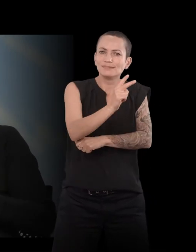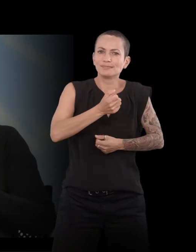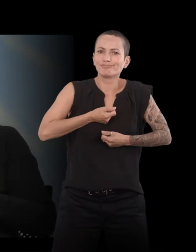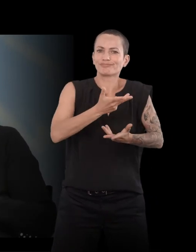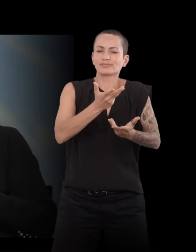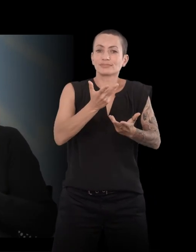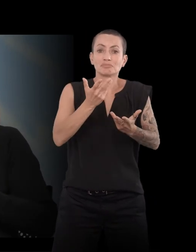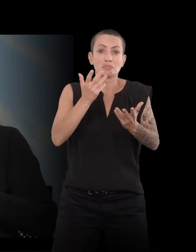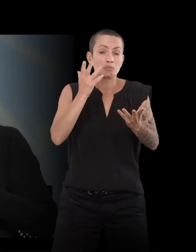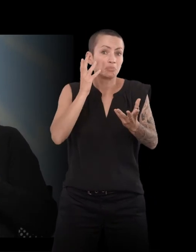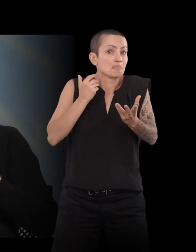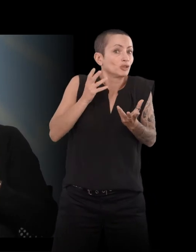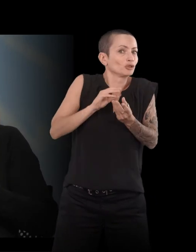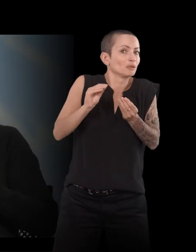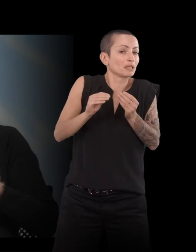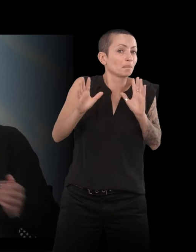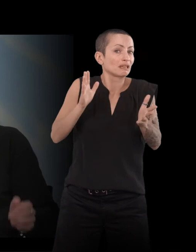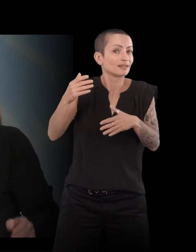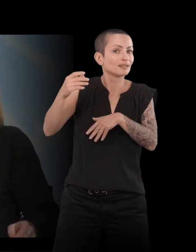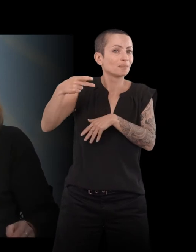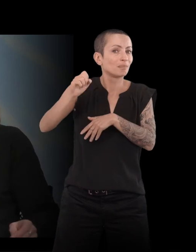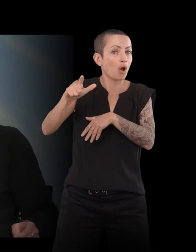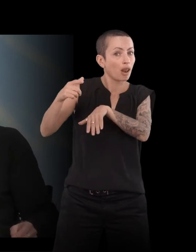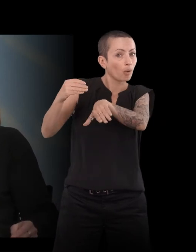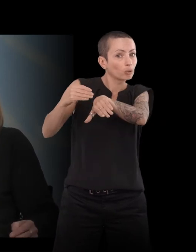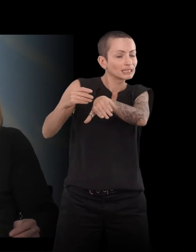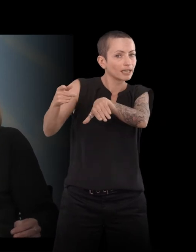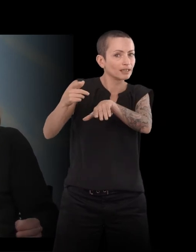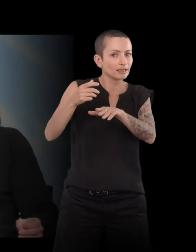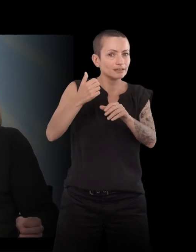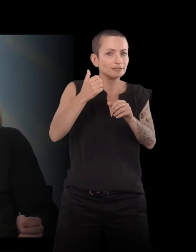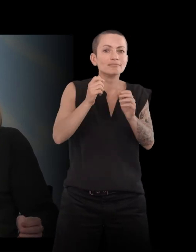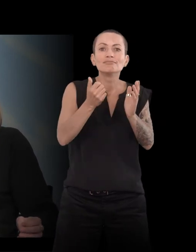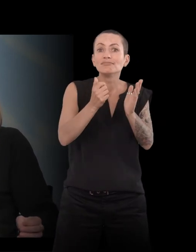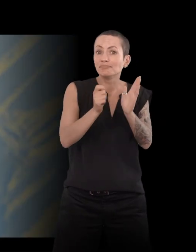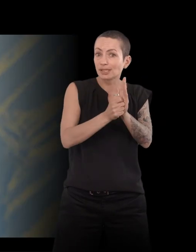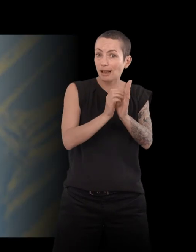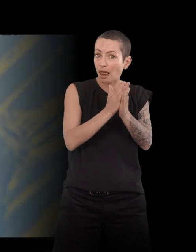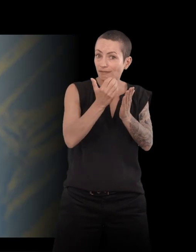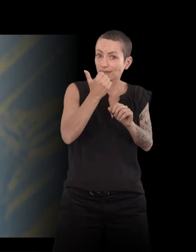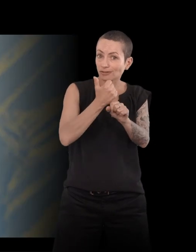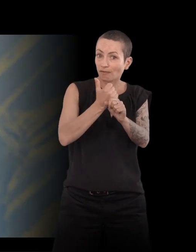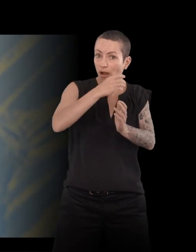'avait pas été un conseil dont vous êtes souvenu à chaque fois que vous avez écrit ? Oui, c'est curieux ce que vous dites parce que... Non, ce n pas curieux.